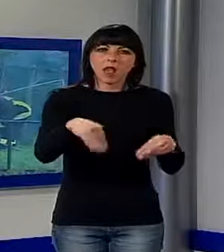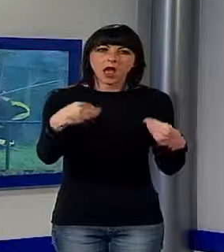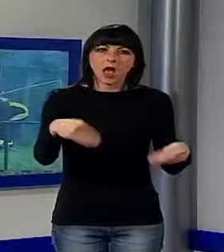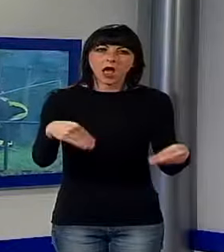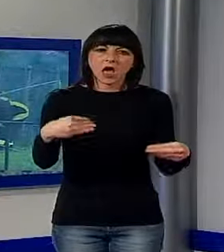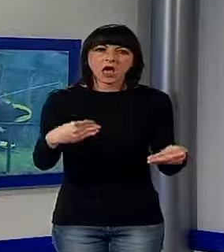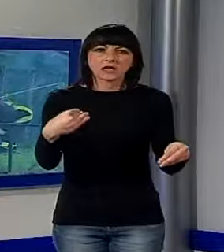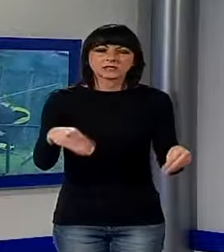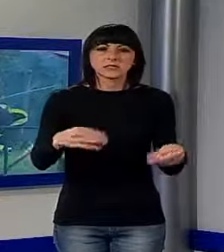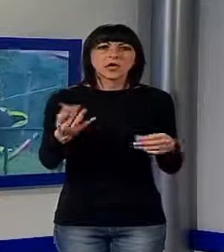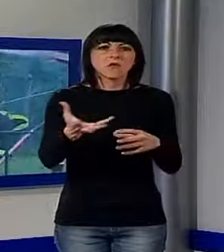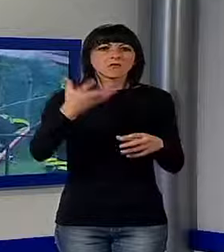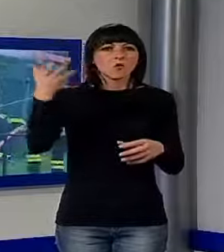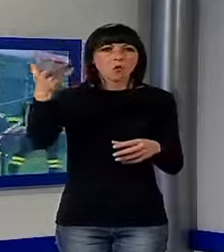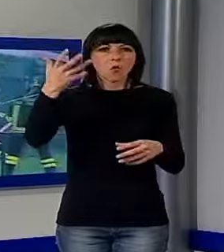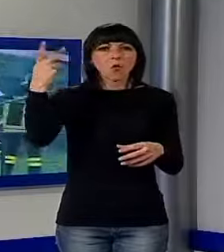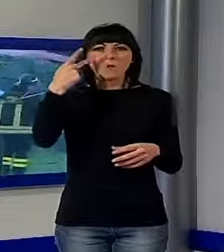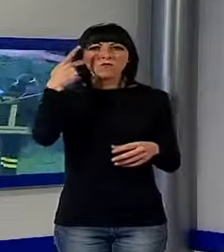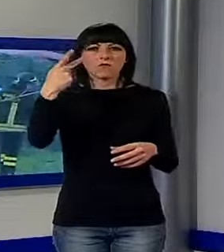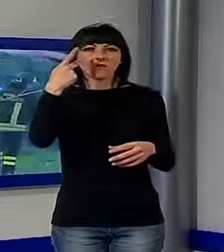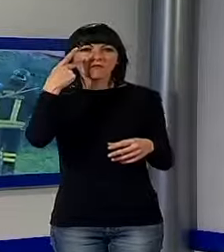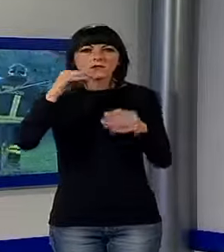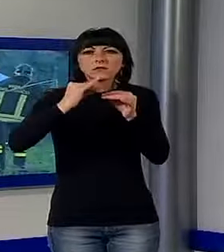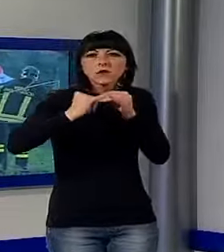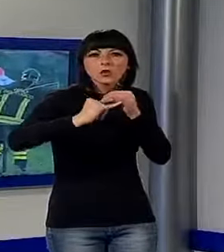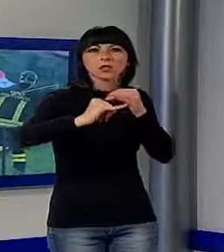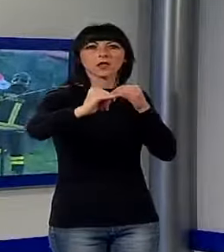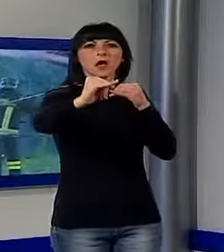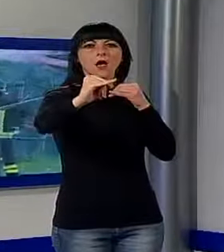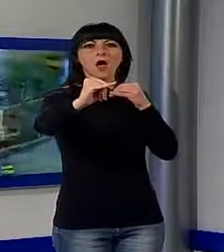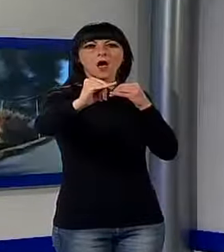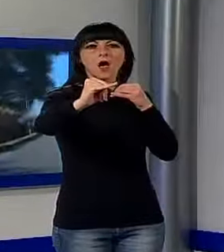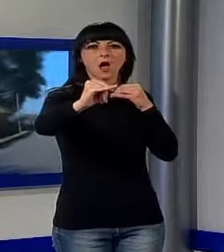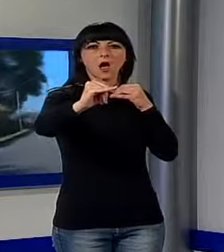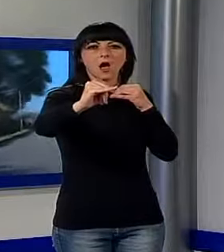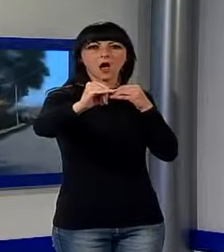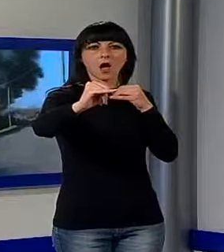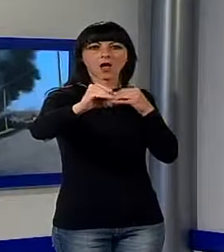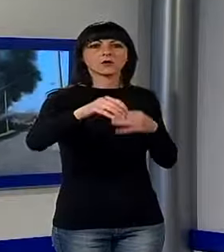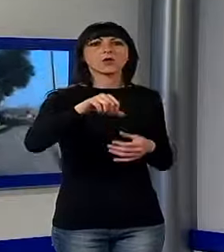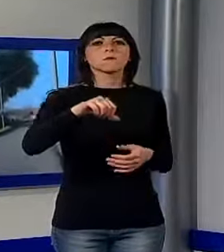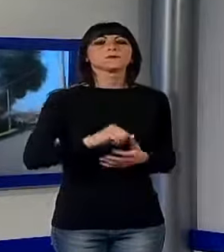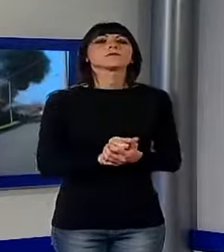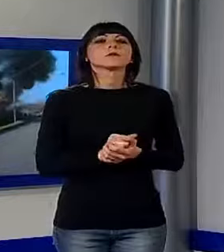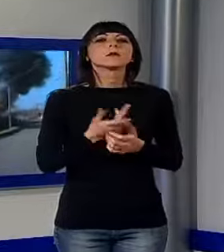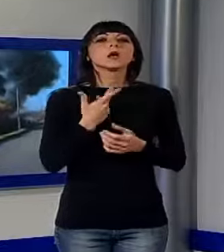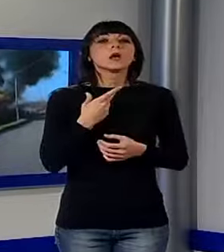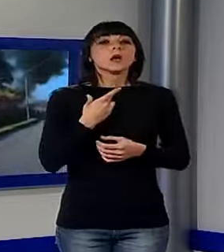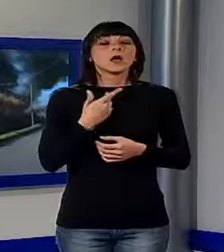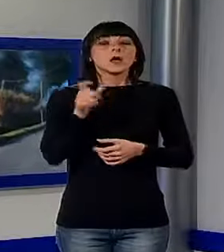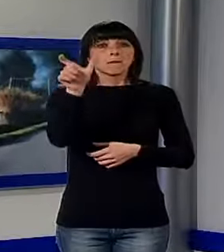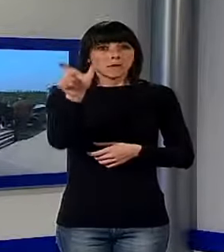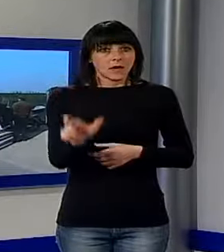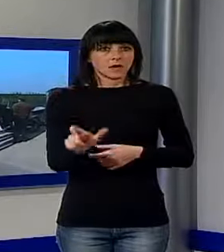Uno fumo denso era visibile a diversi chilometri di distanza dal luogo dell'incendio. Il autore